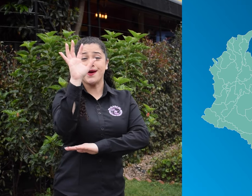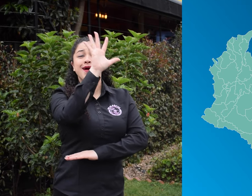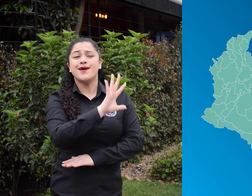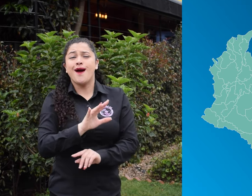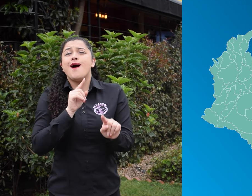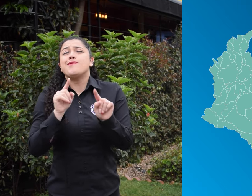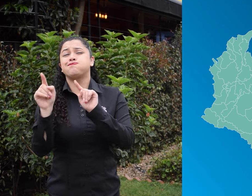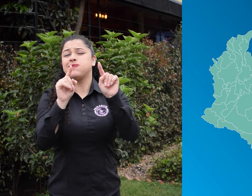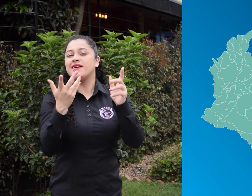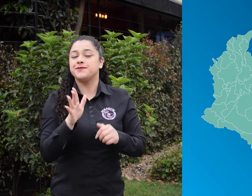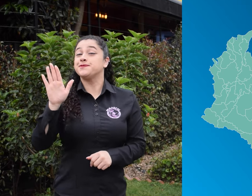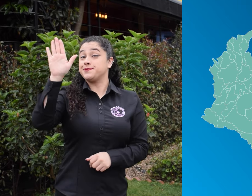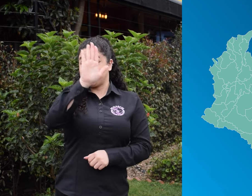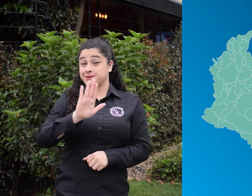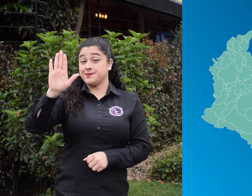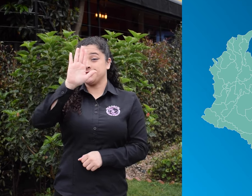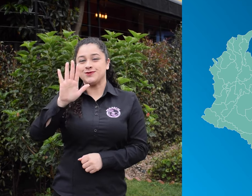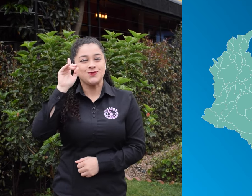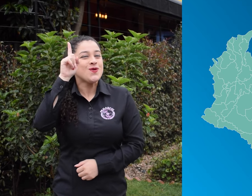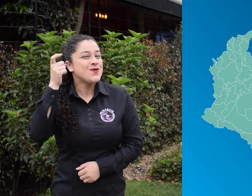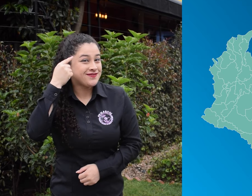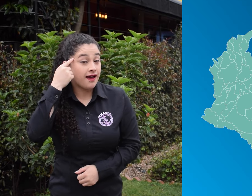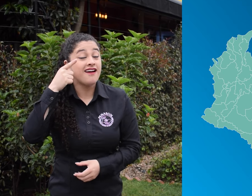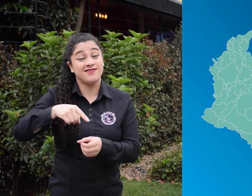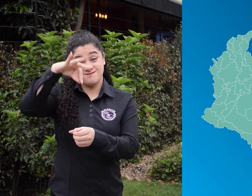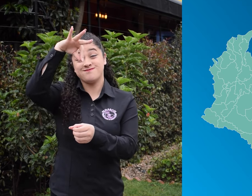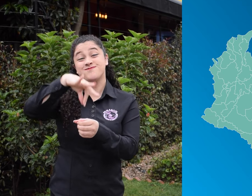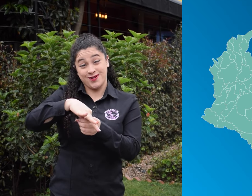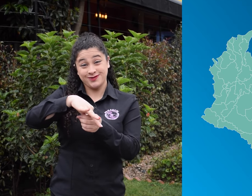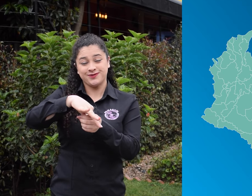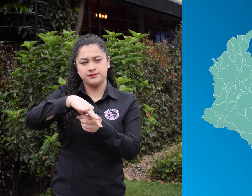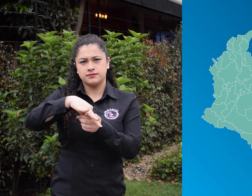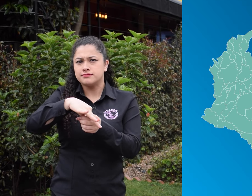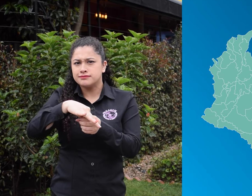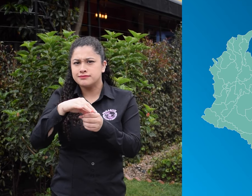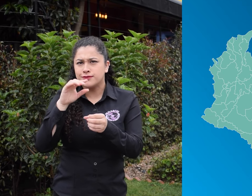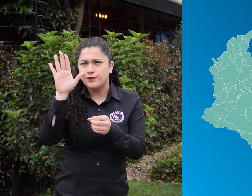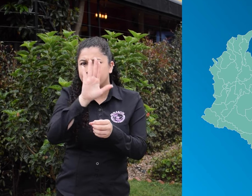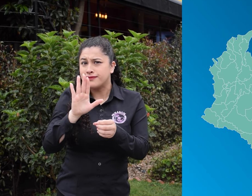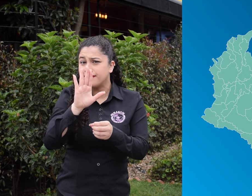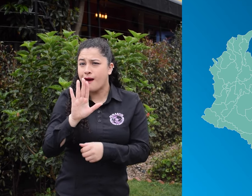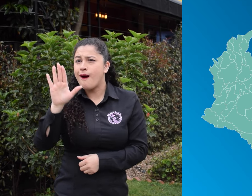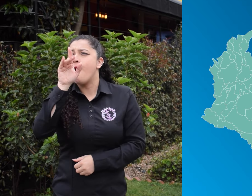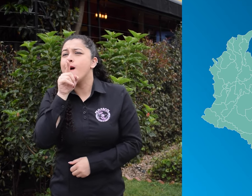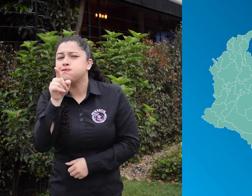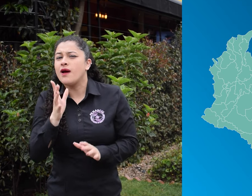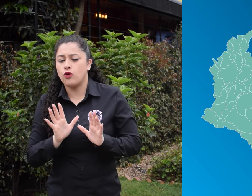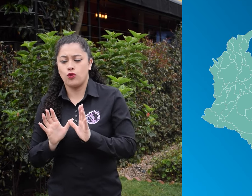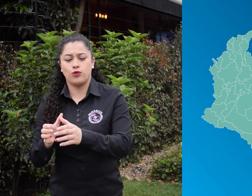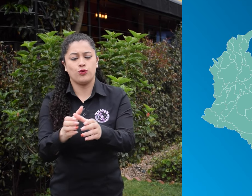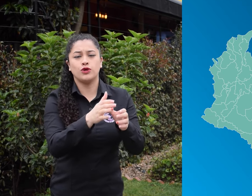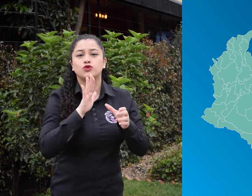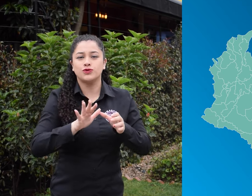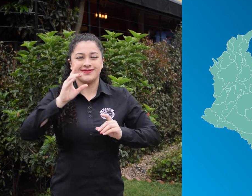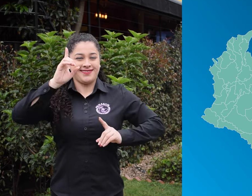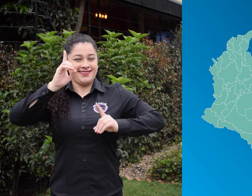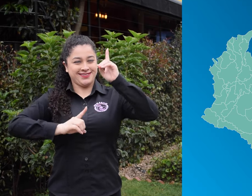Se elegirán en los departamentos gobernadores, diputados para la asamblea departamental,